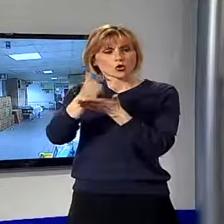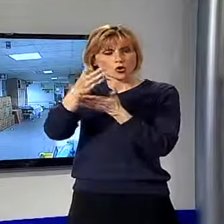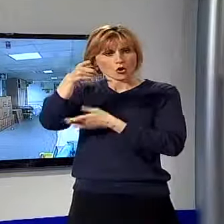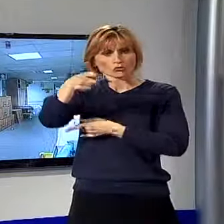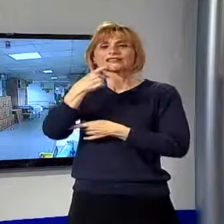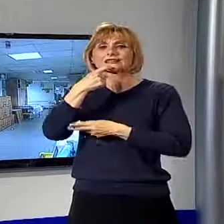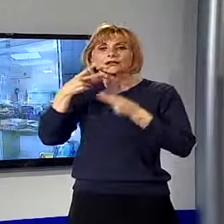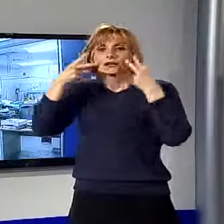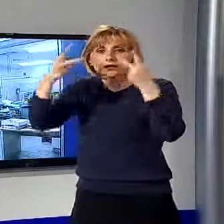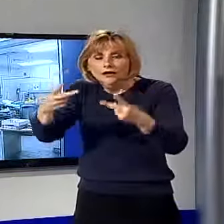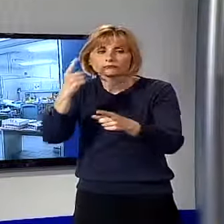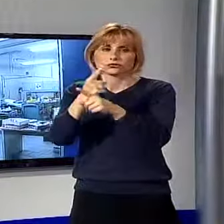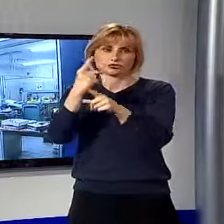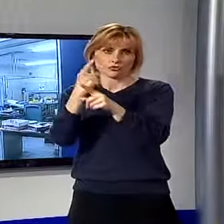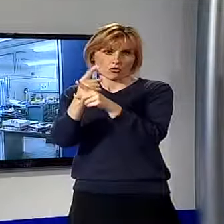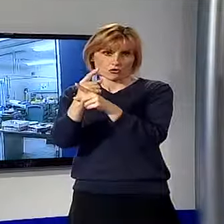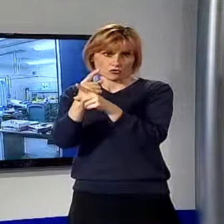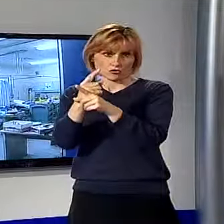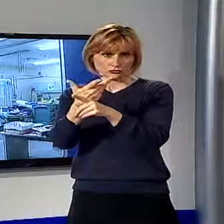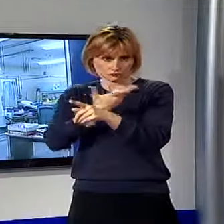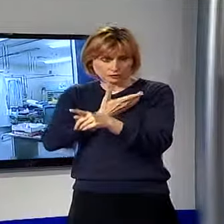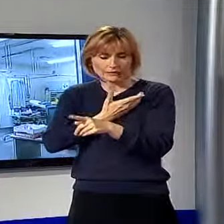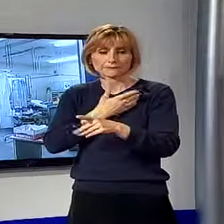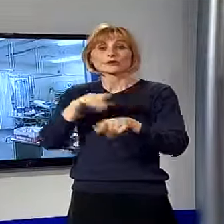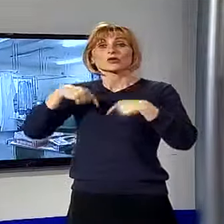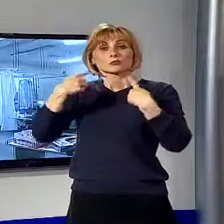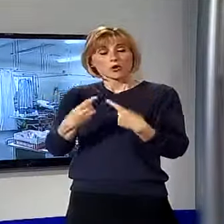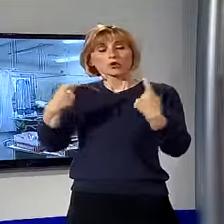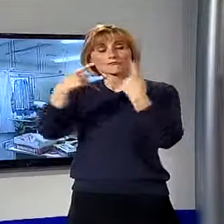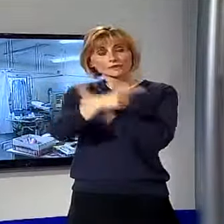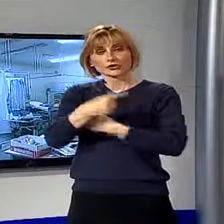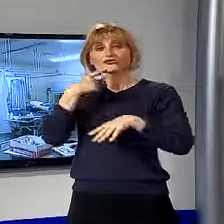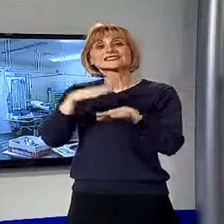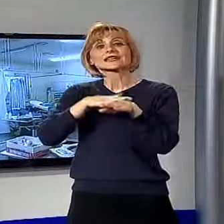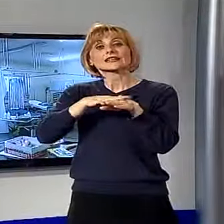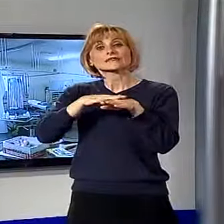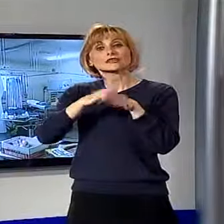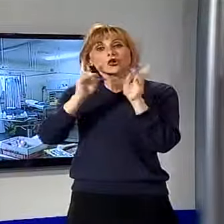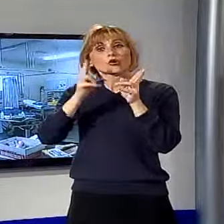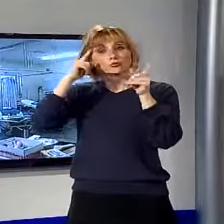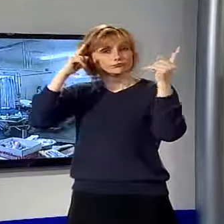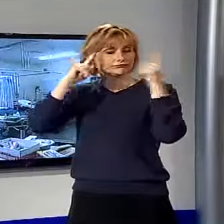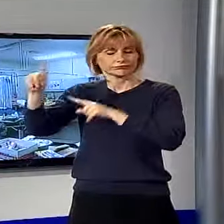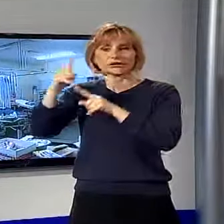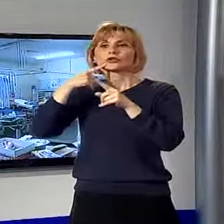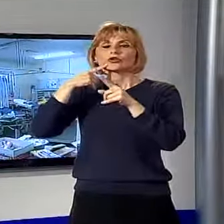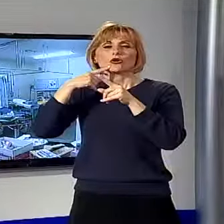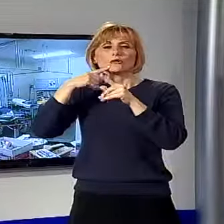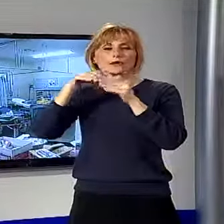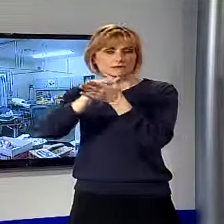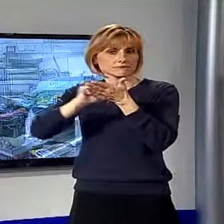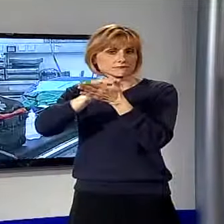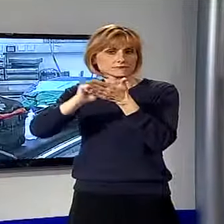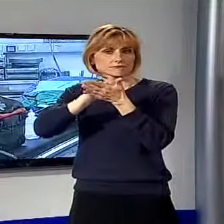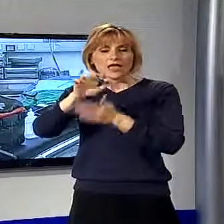recarsi lì ed avere bisogno di aiuto. Poi però i servizi prettamente ospedalieri scompariranno del tutto e gran